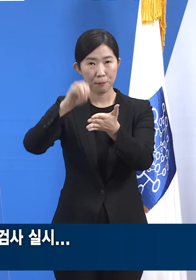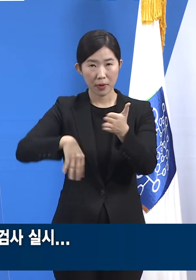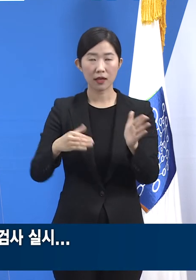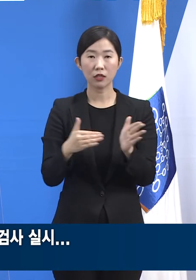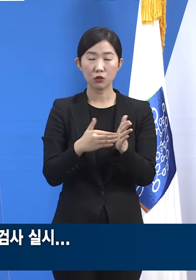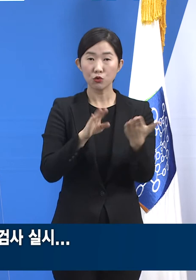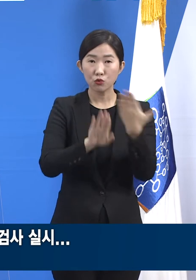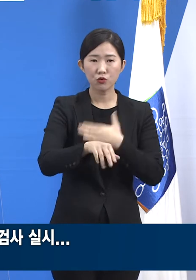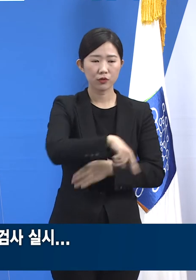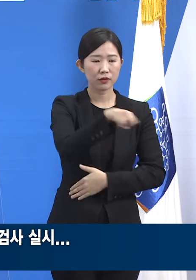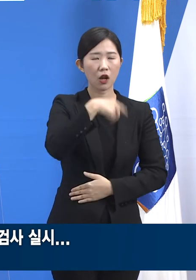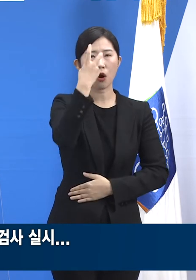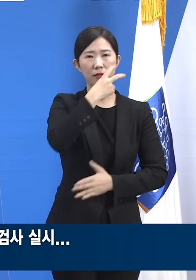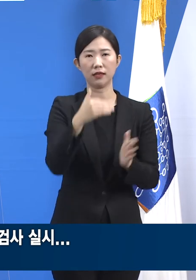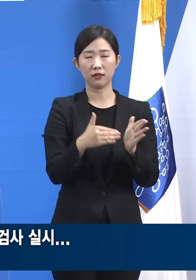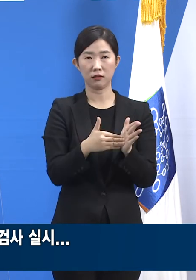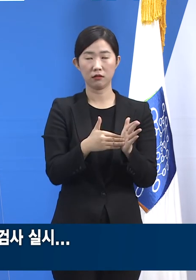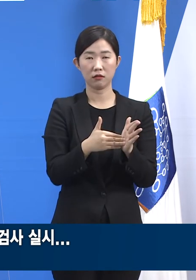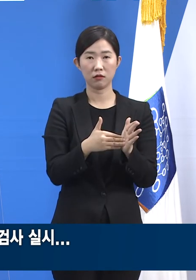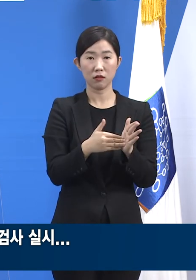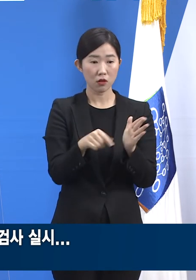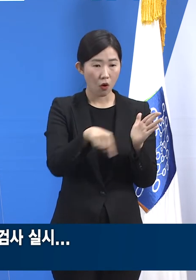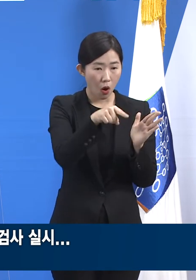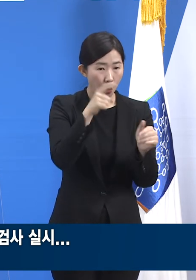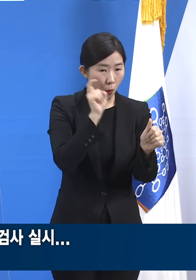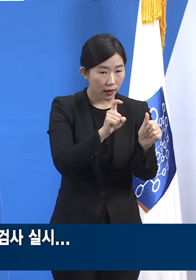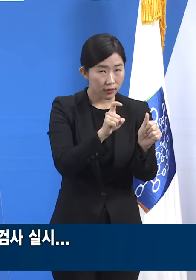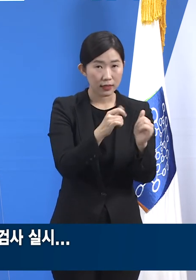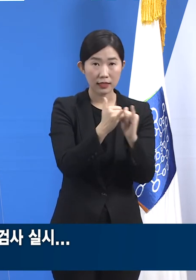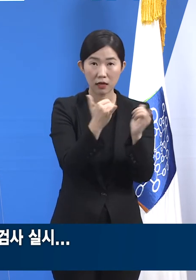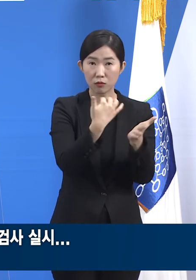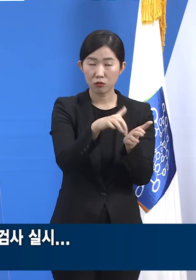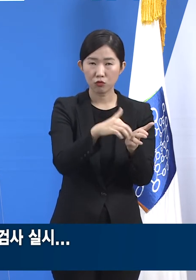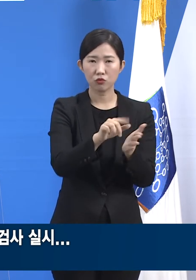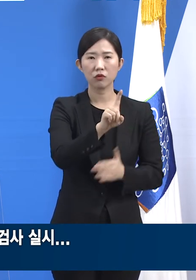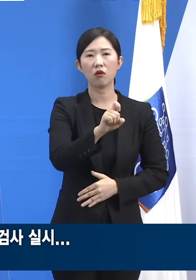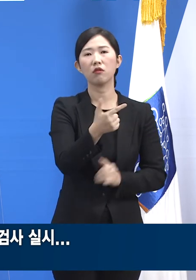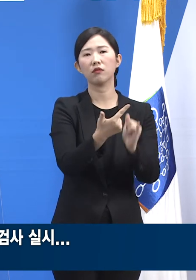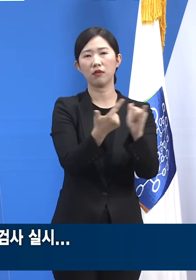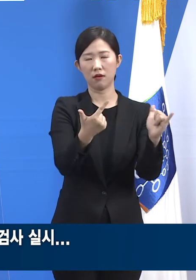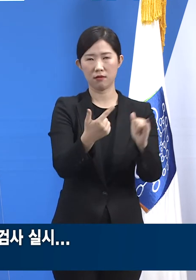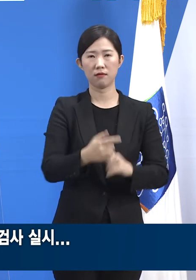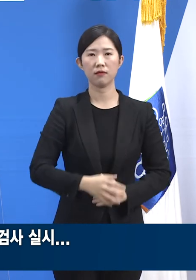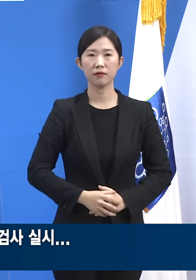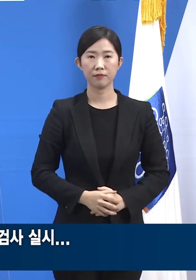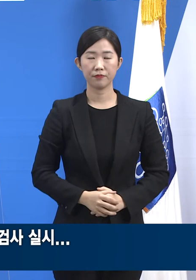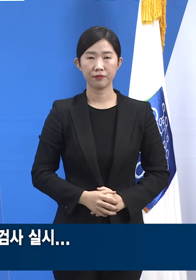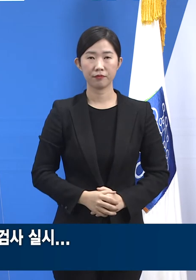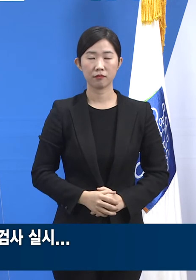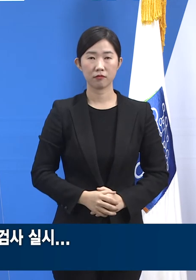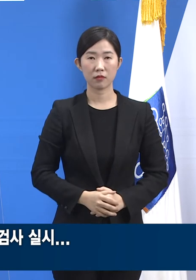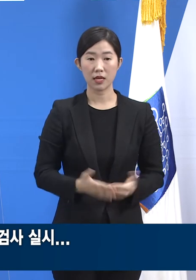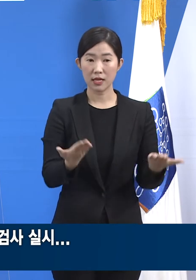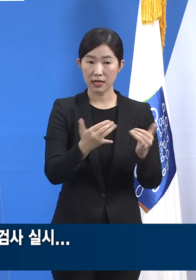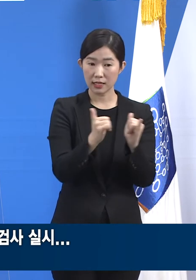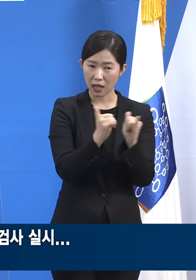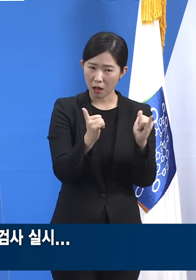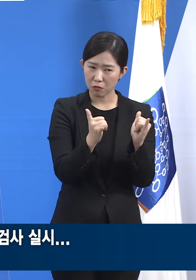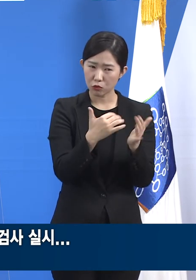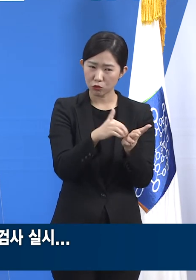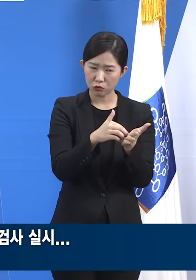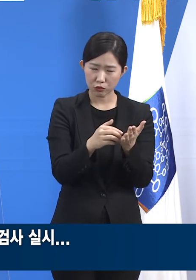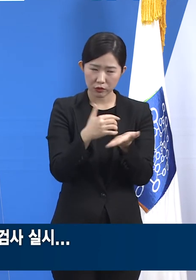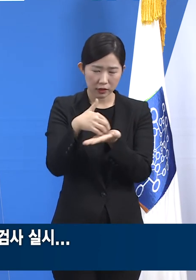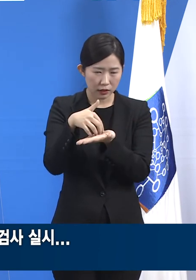이 중 양성 판정을 받은 사람은 16명이었습니다. 종사자 대비 양성률은